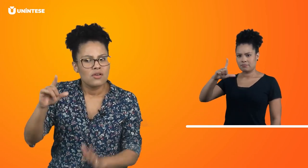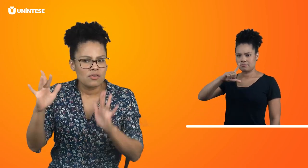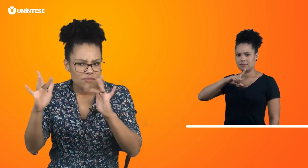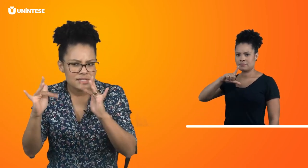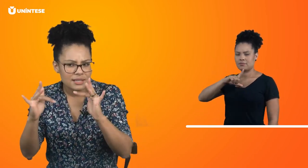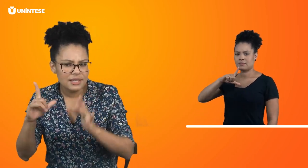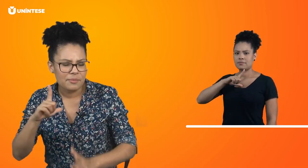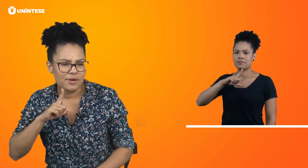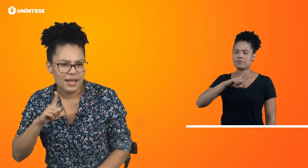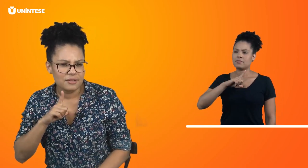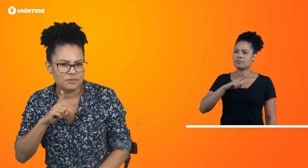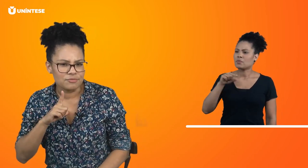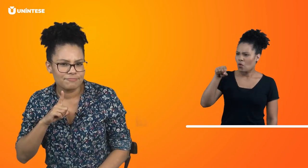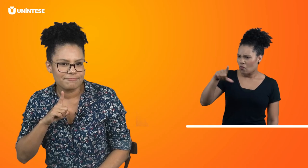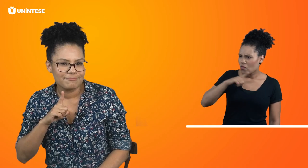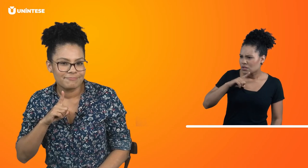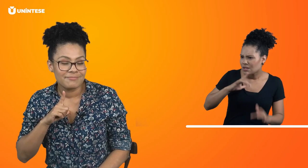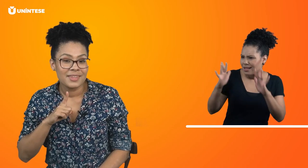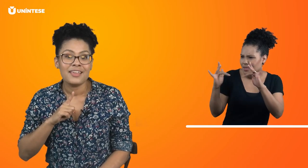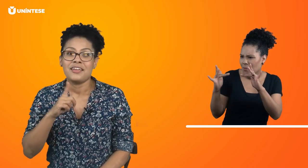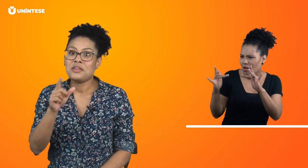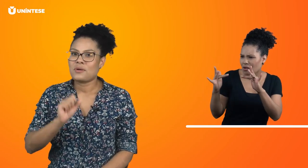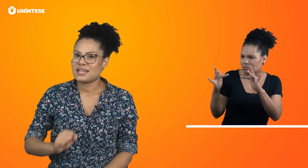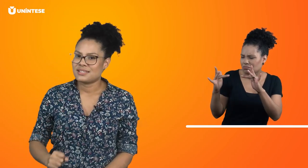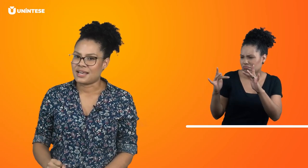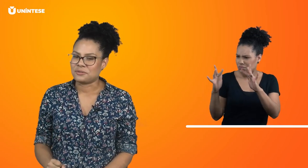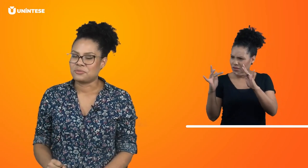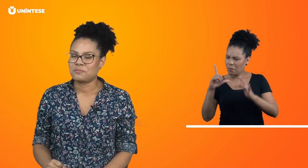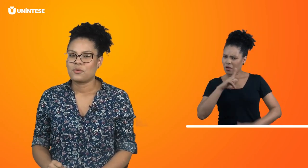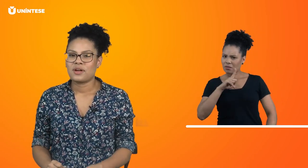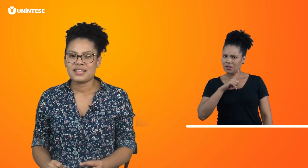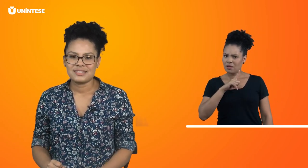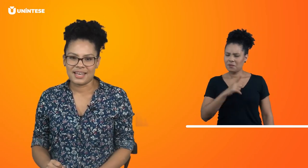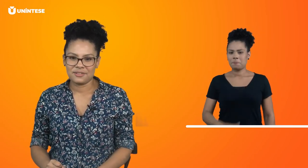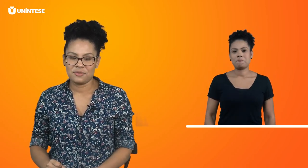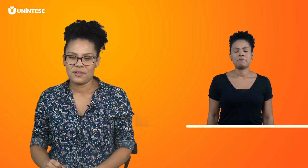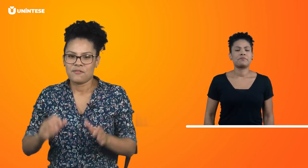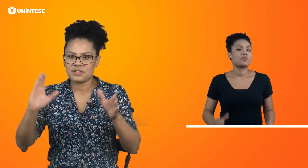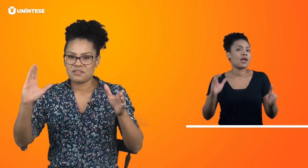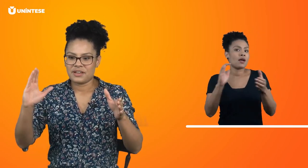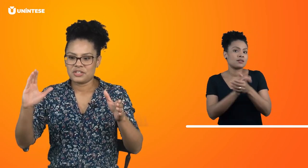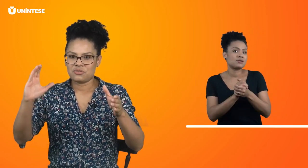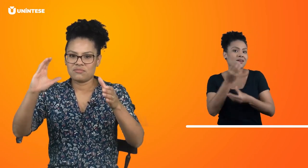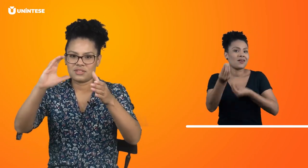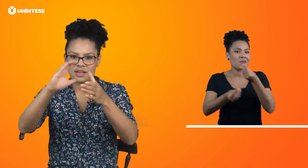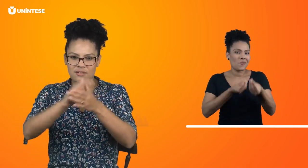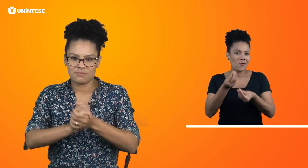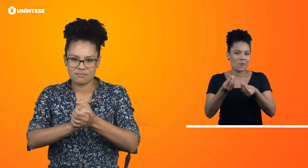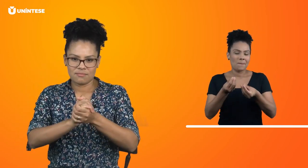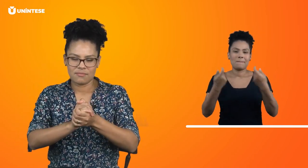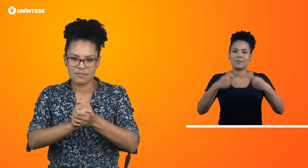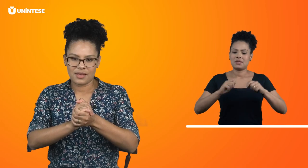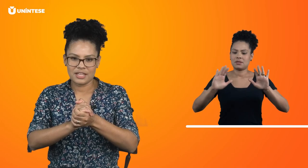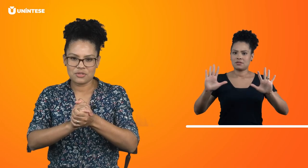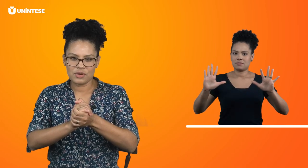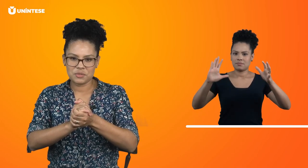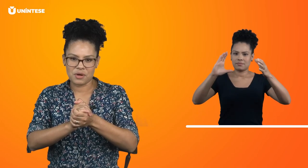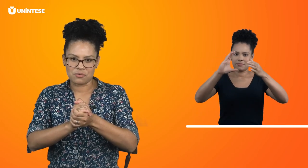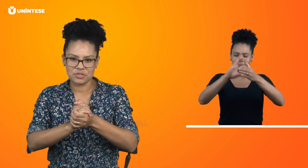Você tem namorado? E o casado? O casado, você vai juntar as suas mãos.